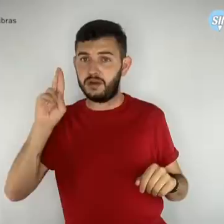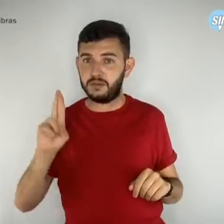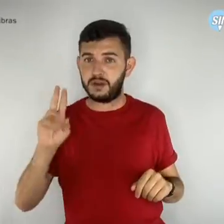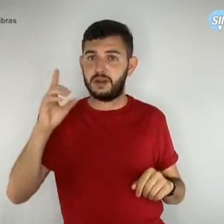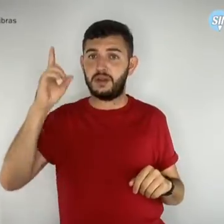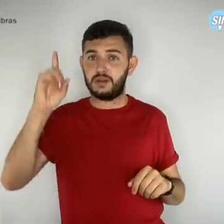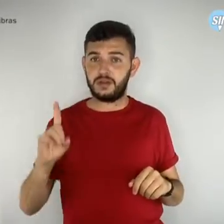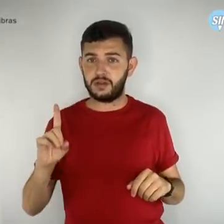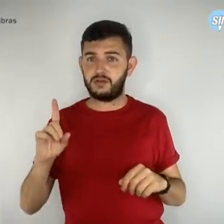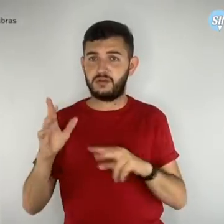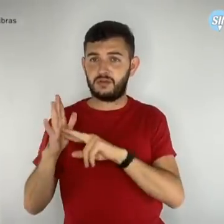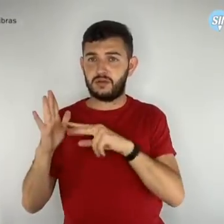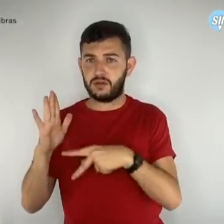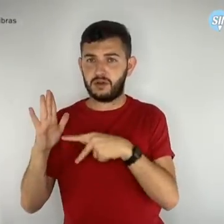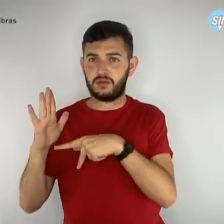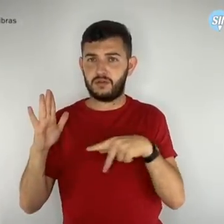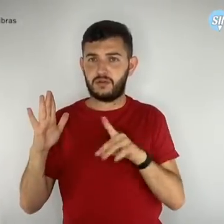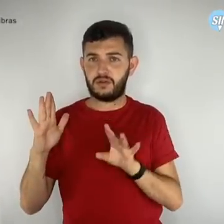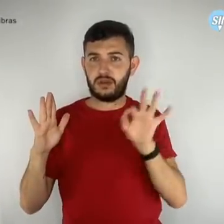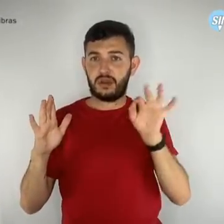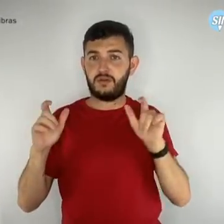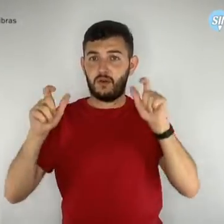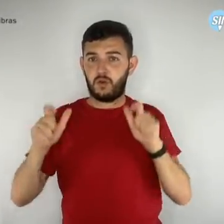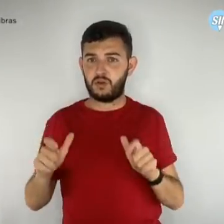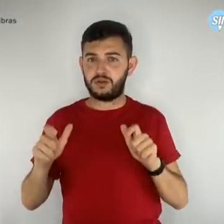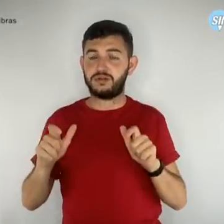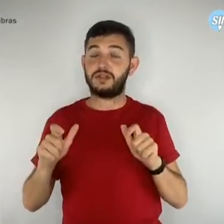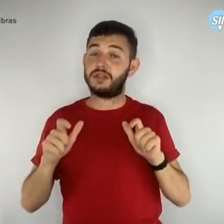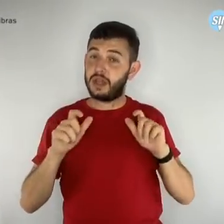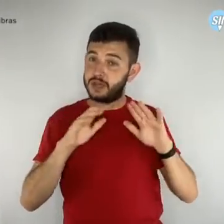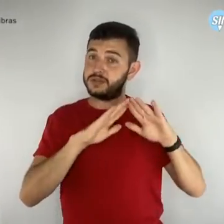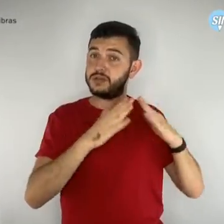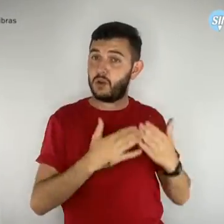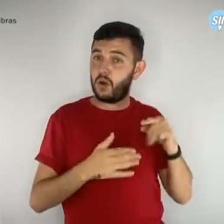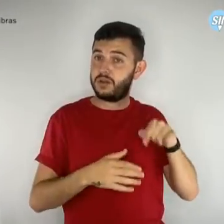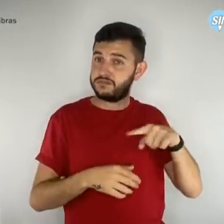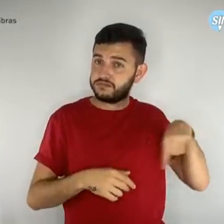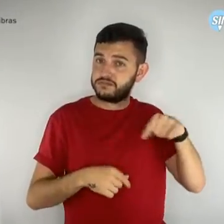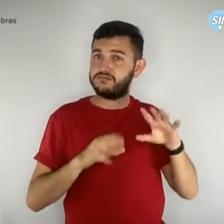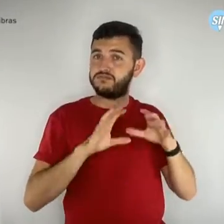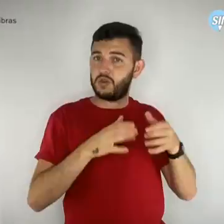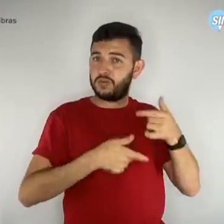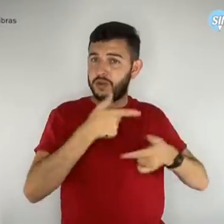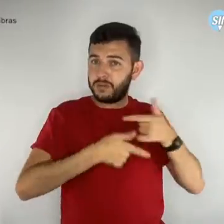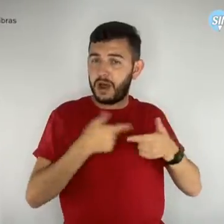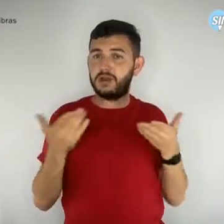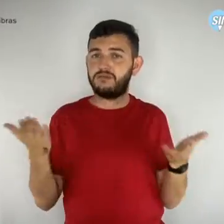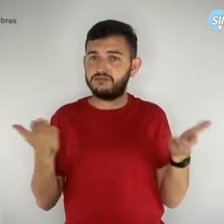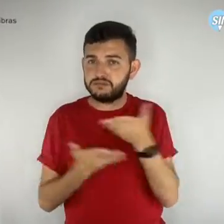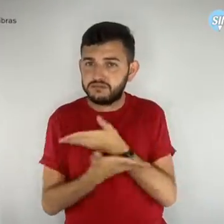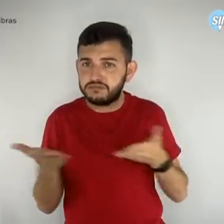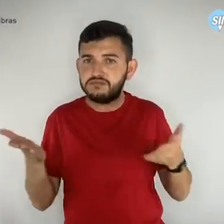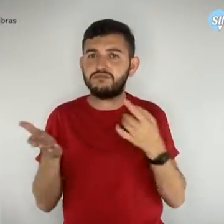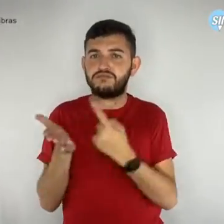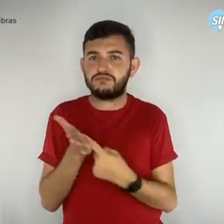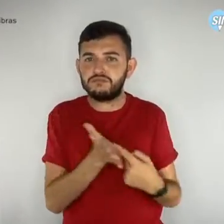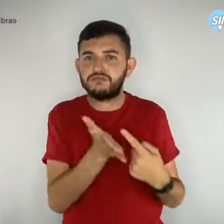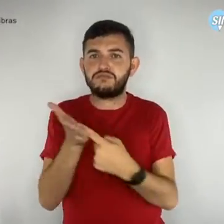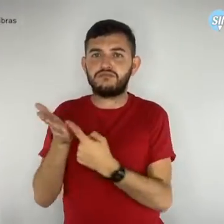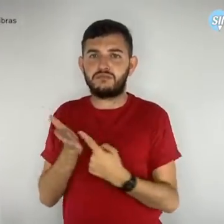do sindicato na sua escola e, sobretudo, cumprindo as deliberações do Estatuto das Assembleias e